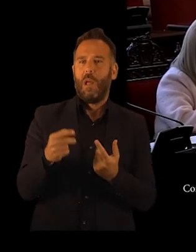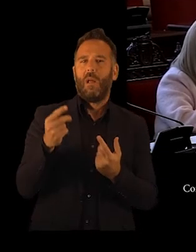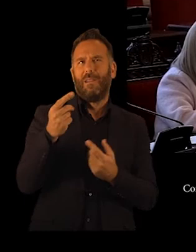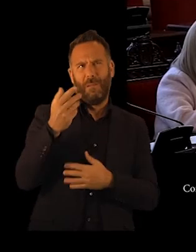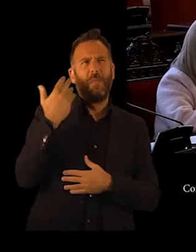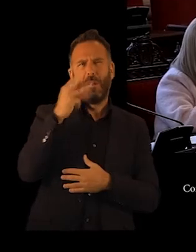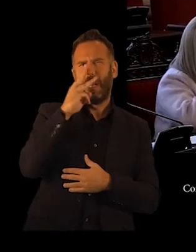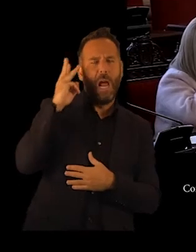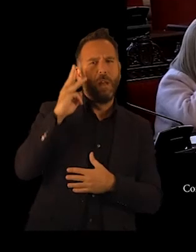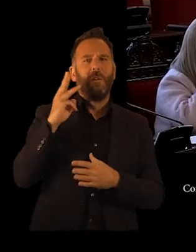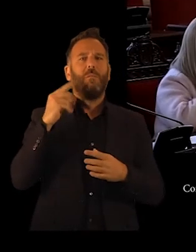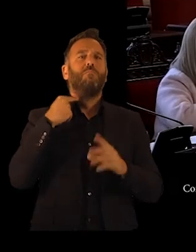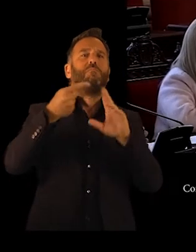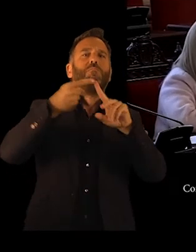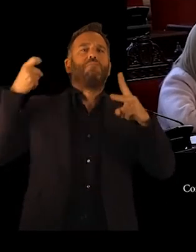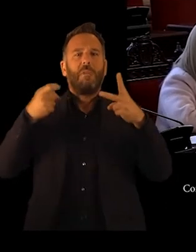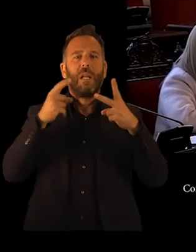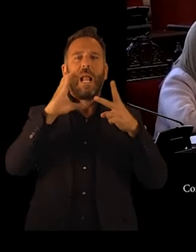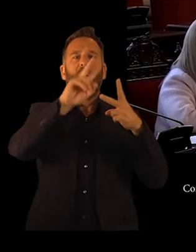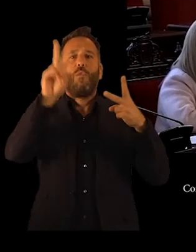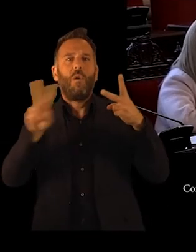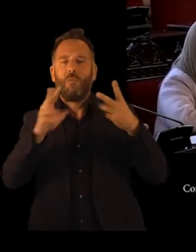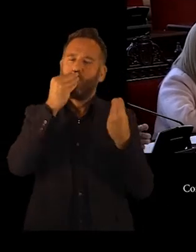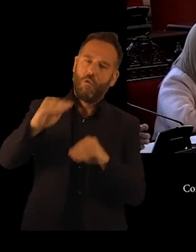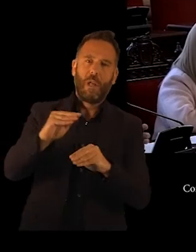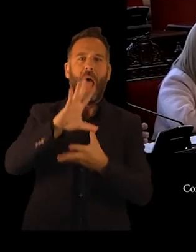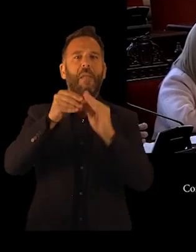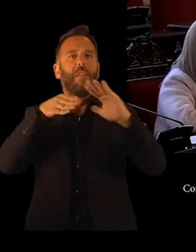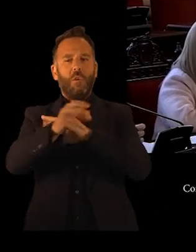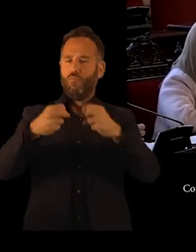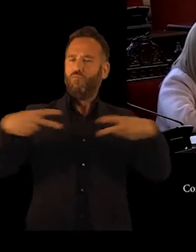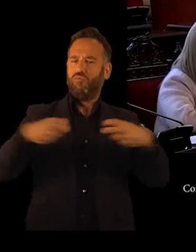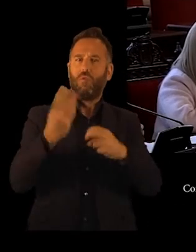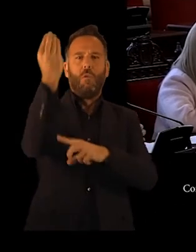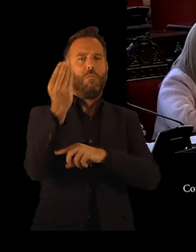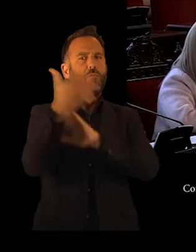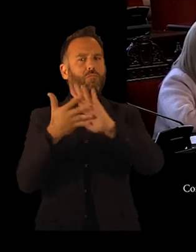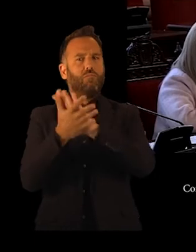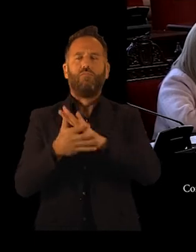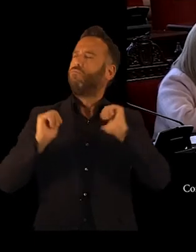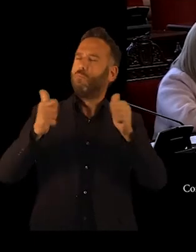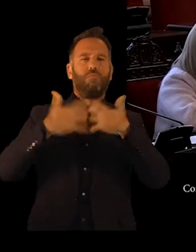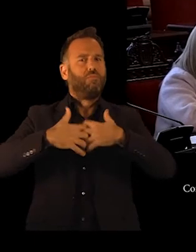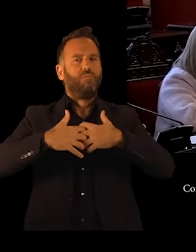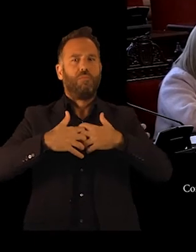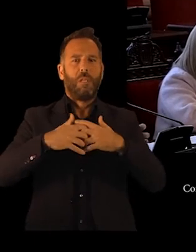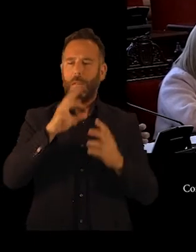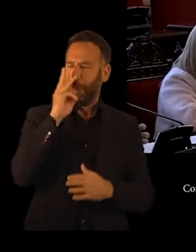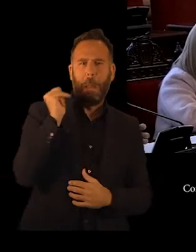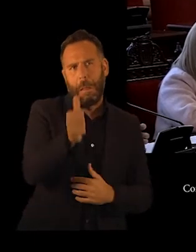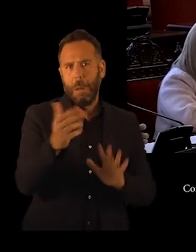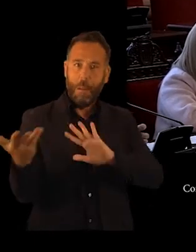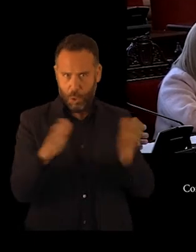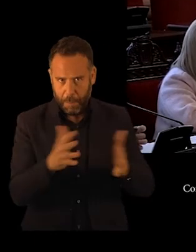emisión, compensó la pérdida divulgativa, creando un canal accesible con subtítulos y con lengua de signos. Tras estos tres años aproximadamente,